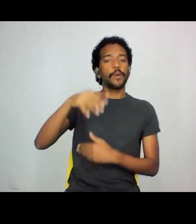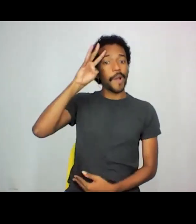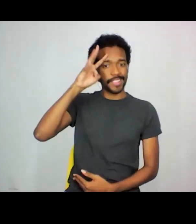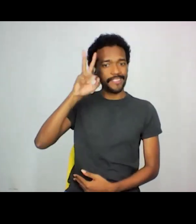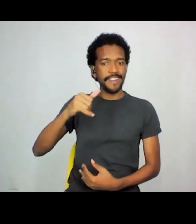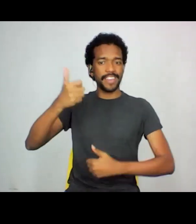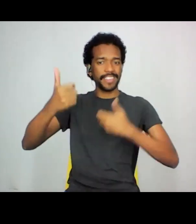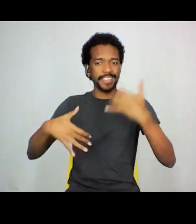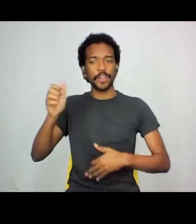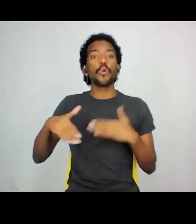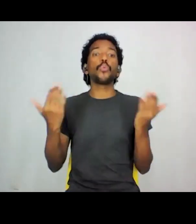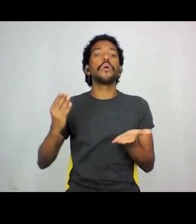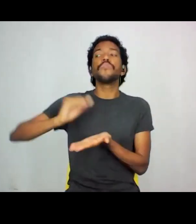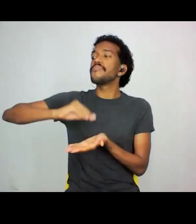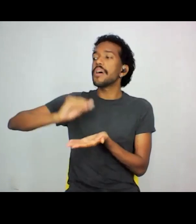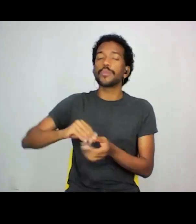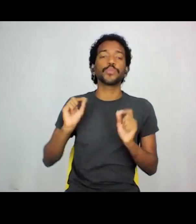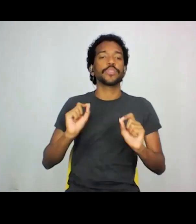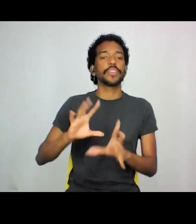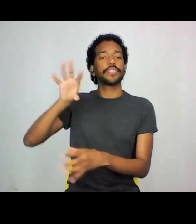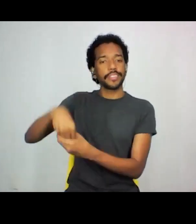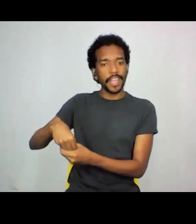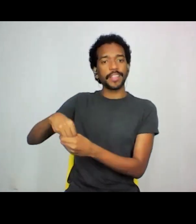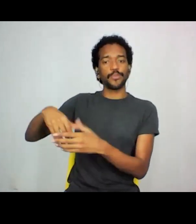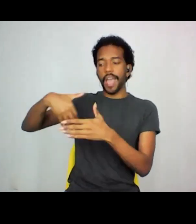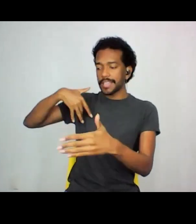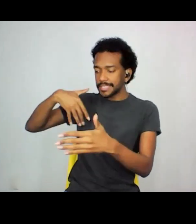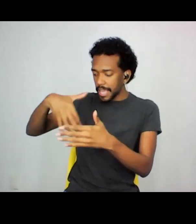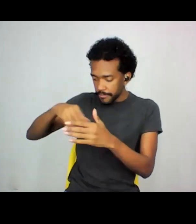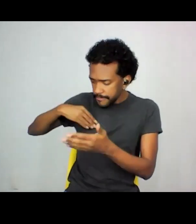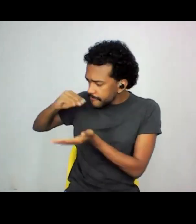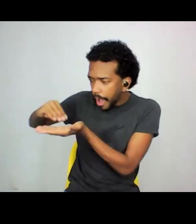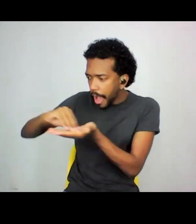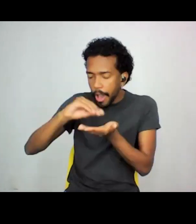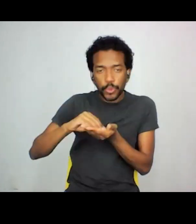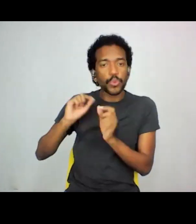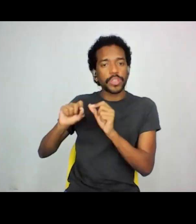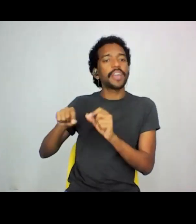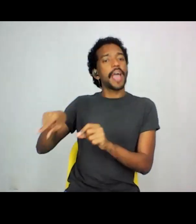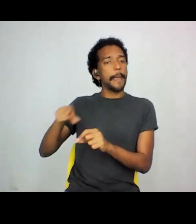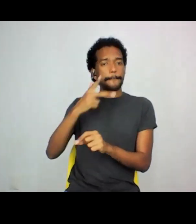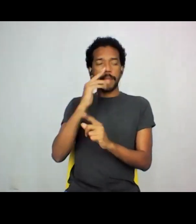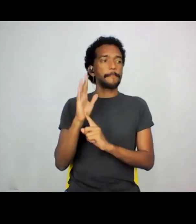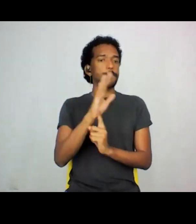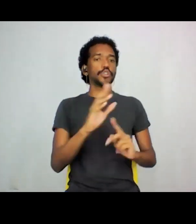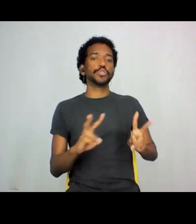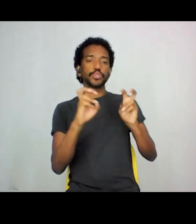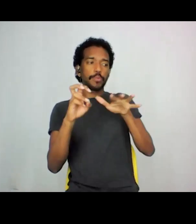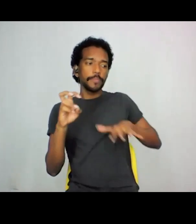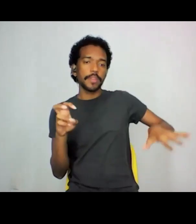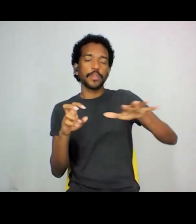Quais as lacunas presentes também nesses acervos que aparentemente dizem respeito a populações